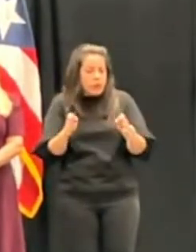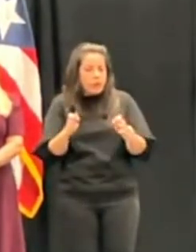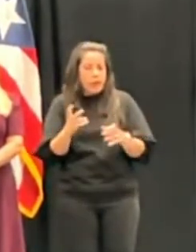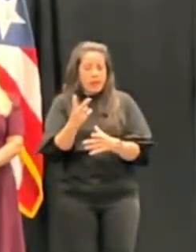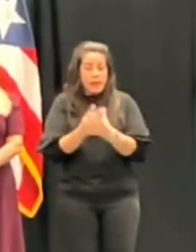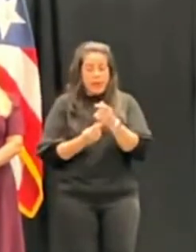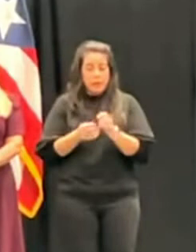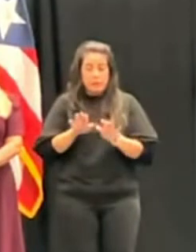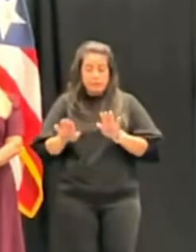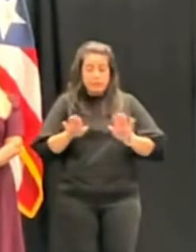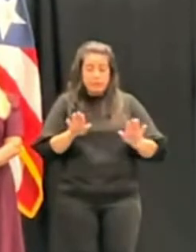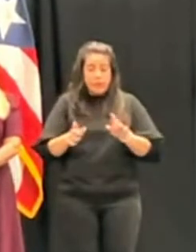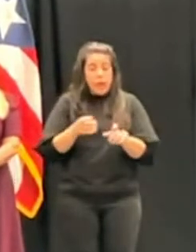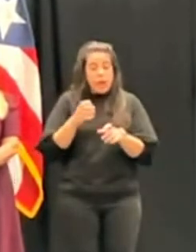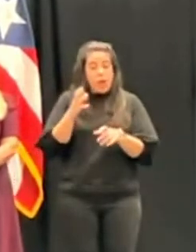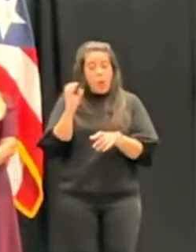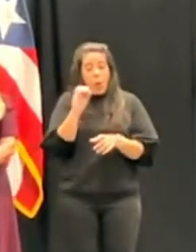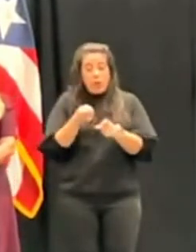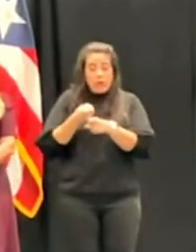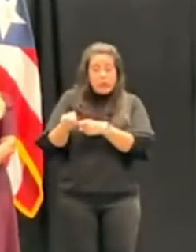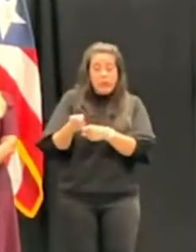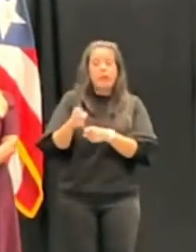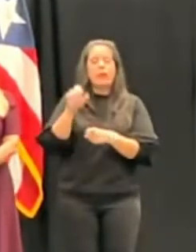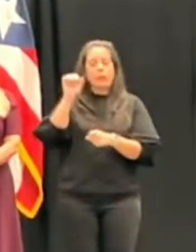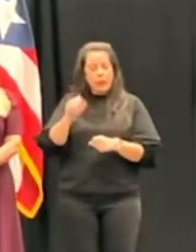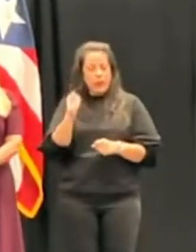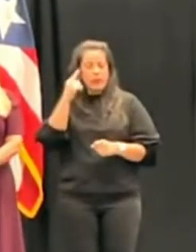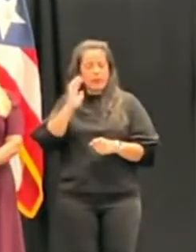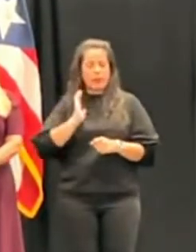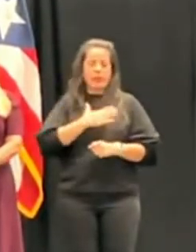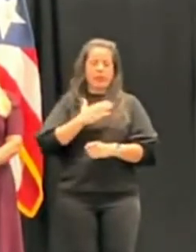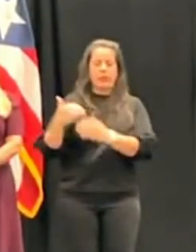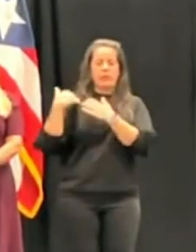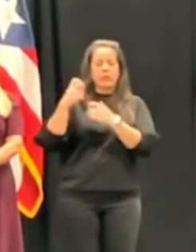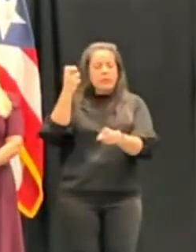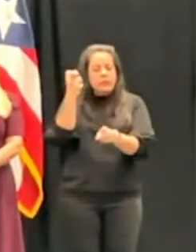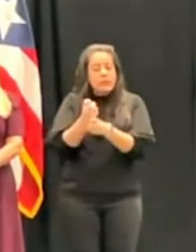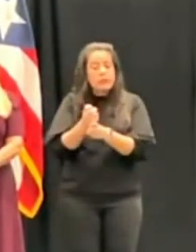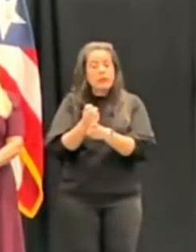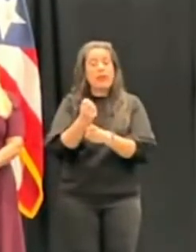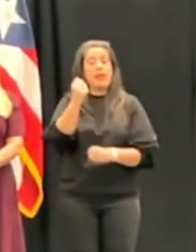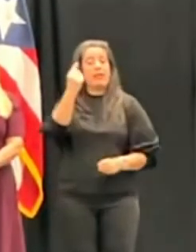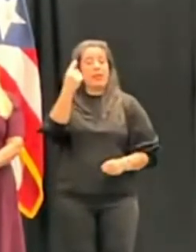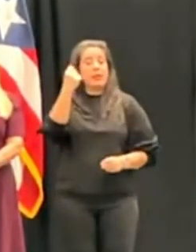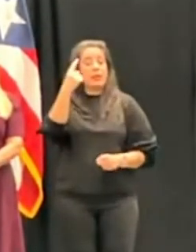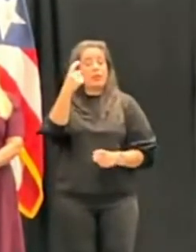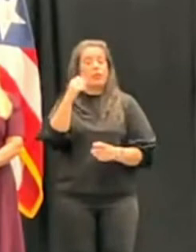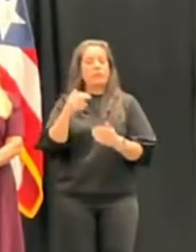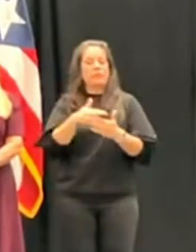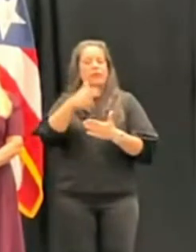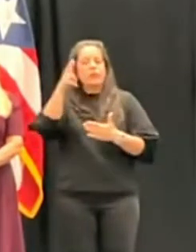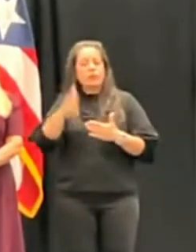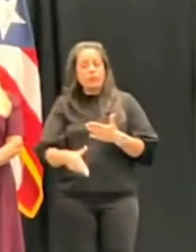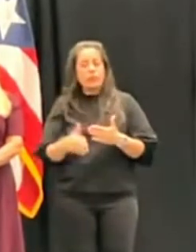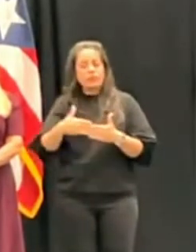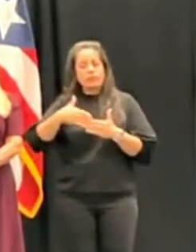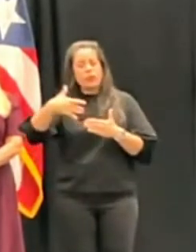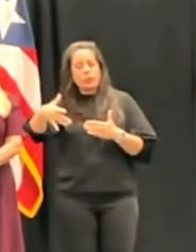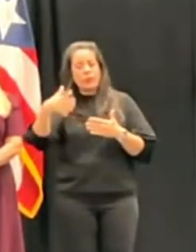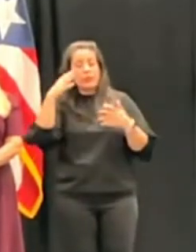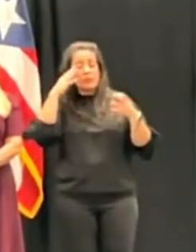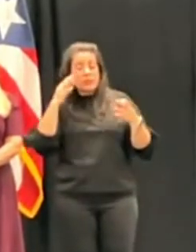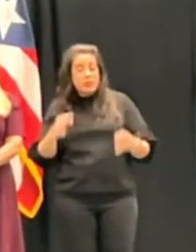afectadas puedan entender nuestra difícil labor, consciente del impacto que las decisiones judiciales